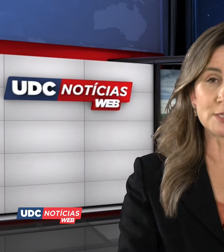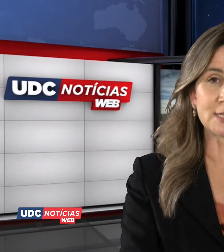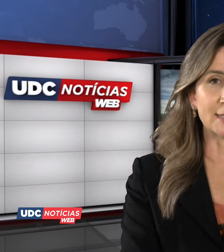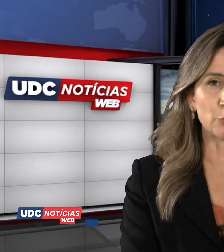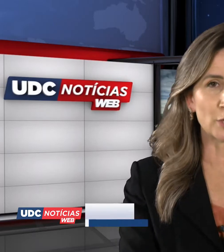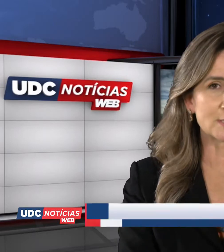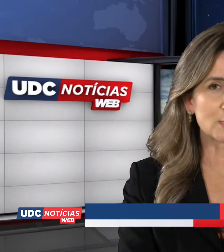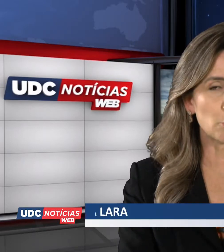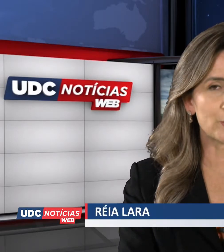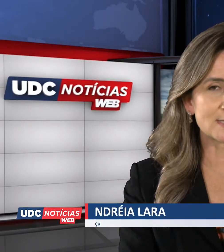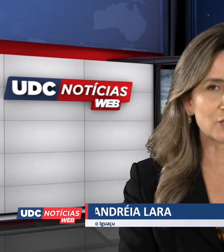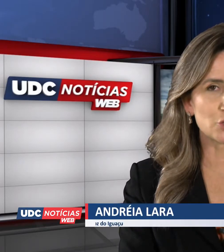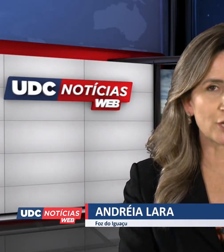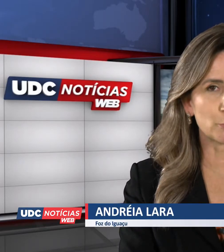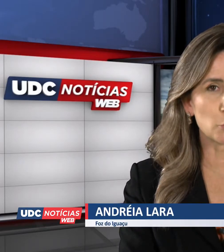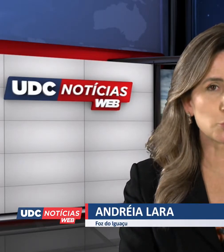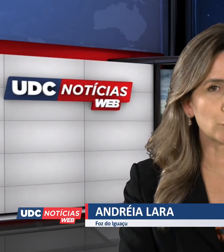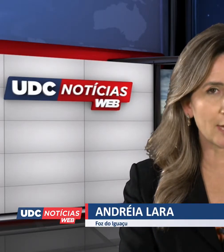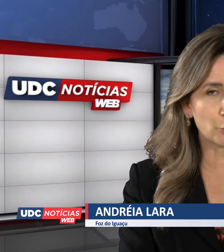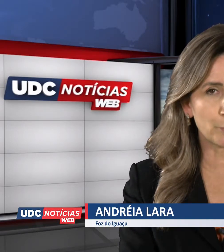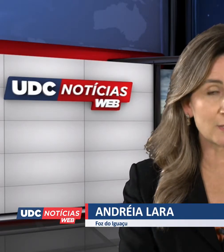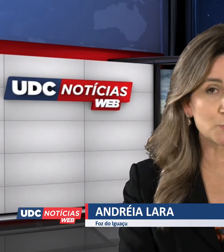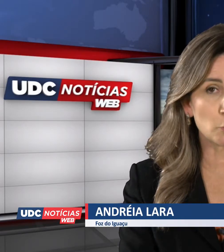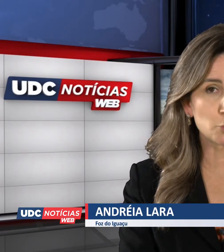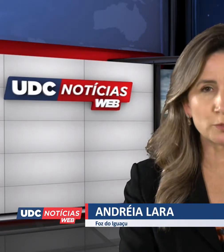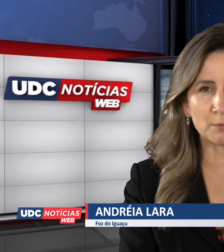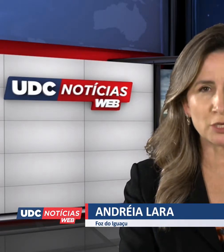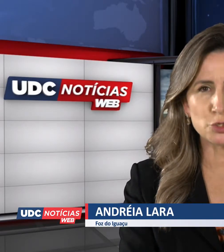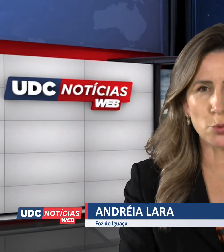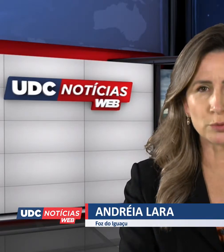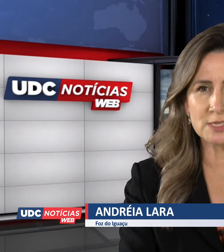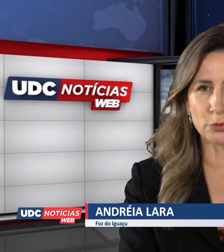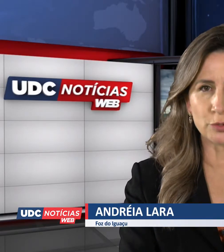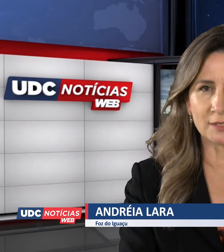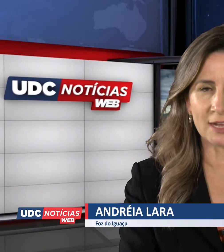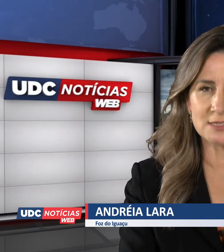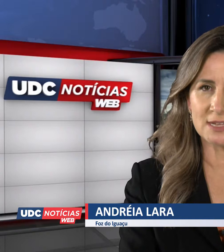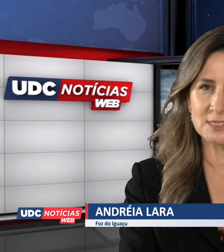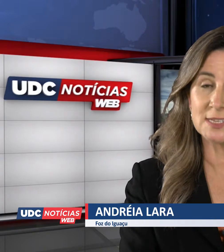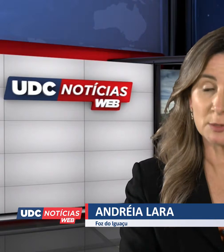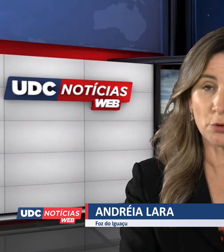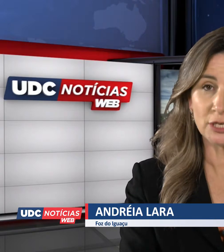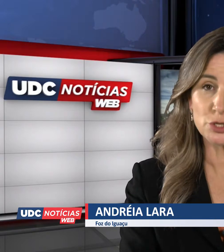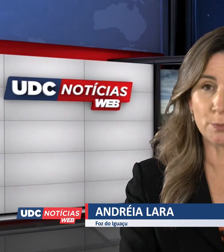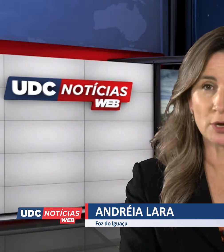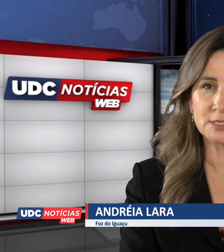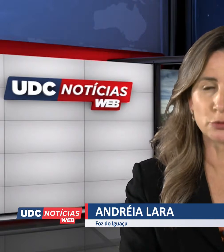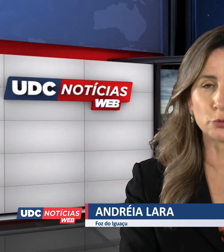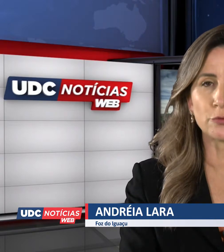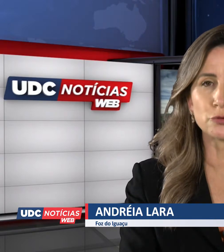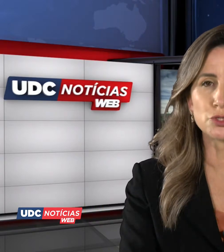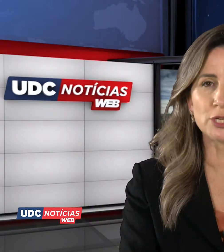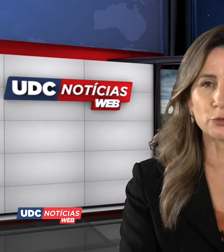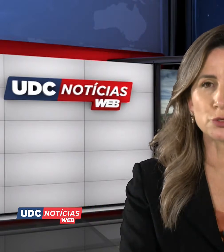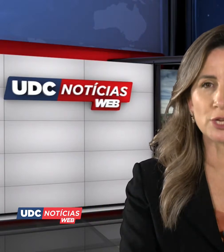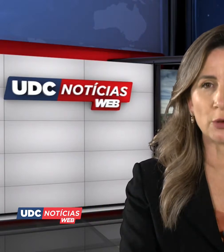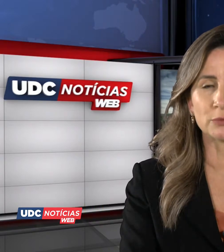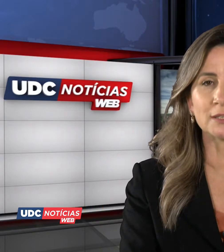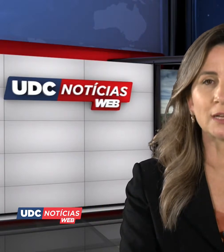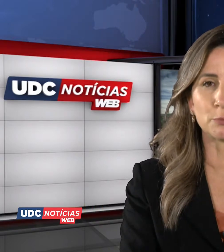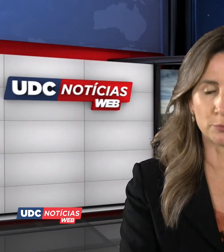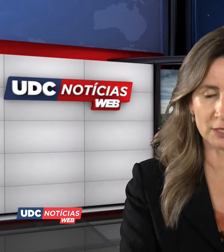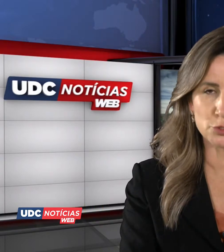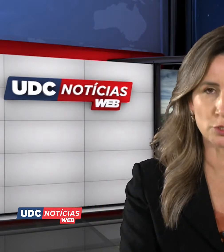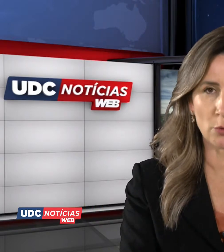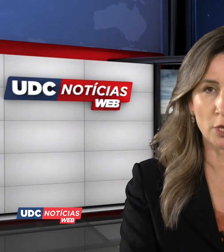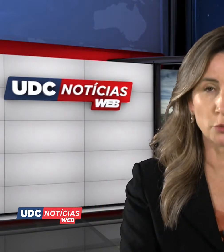Após a inauguração, o presidente Jair Bolsonaro participou juntamente com outras autoridades da cerimônia de posse do novo diretor-geral